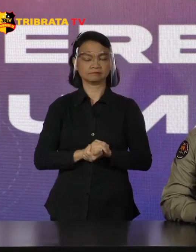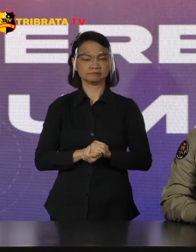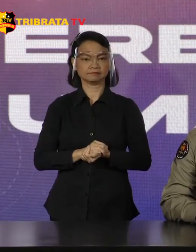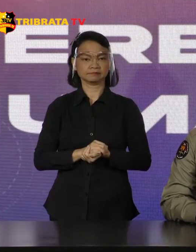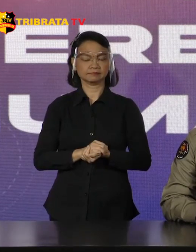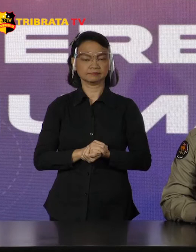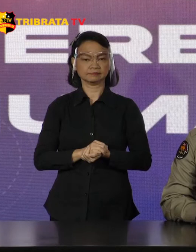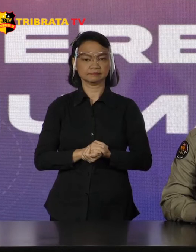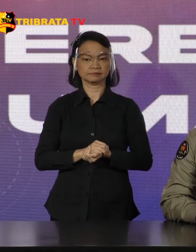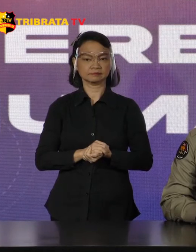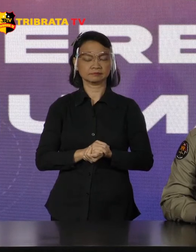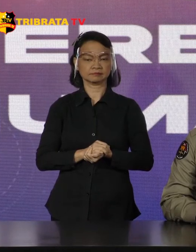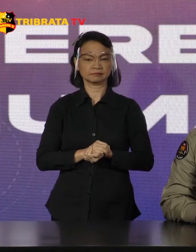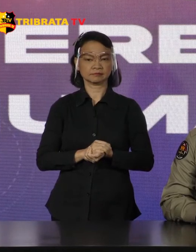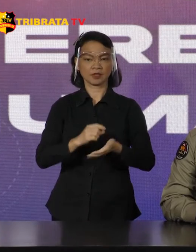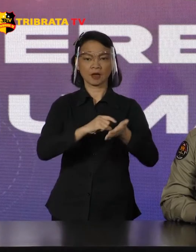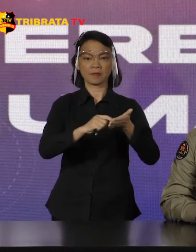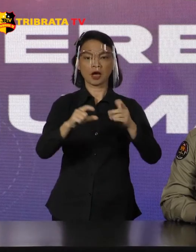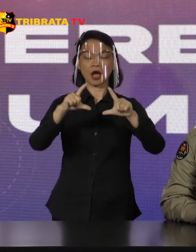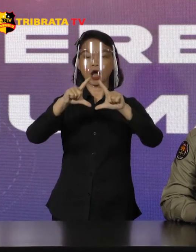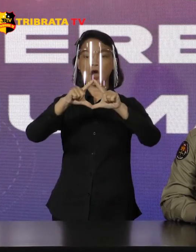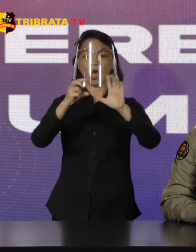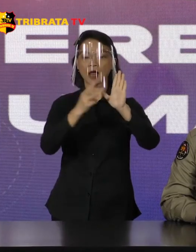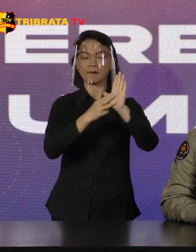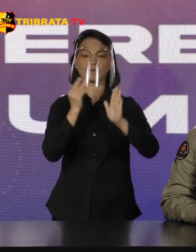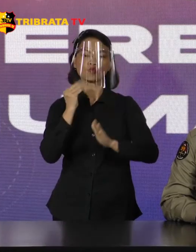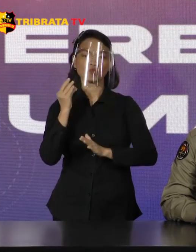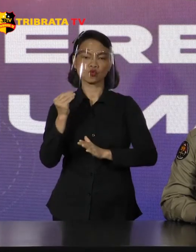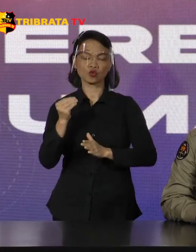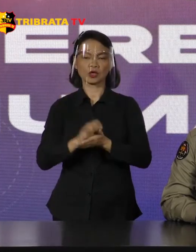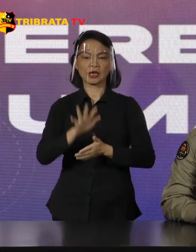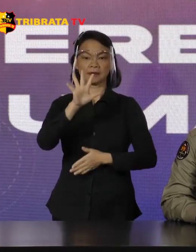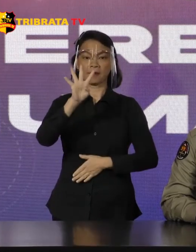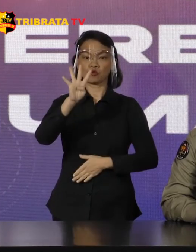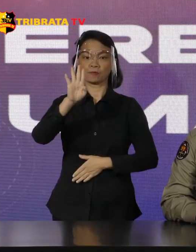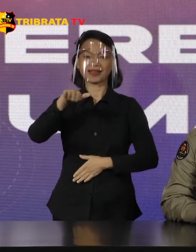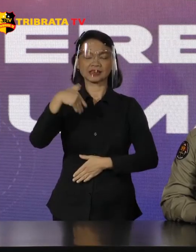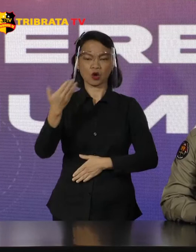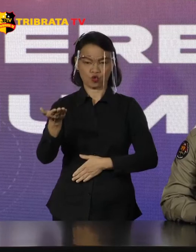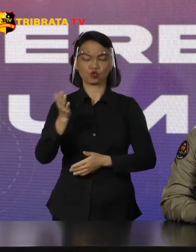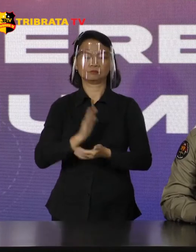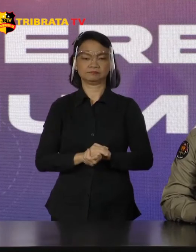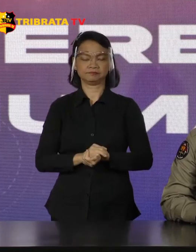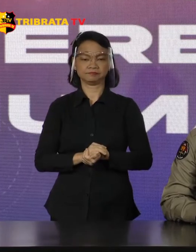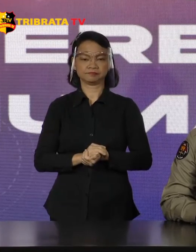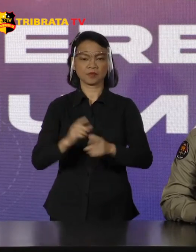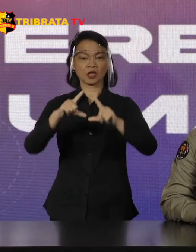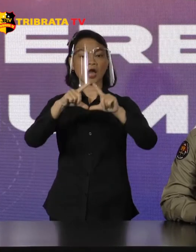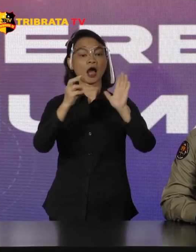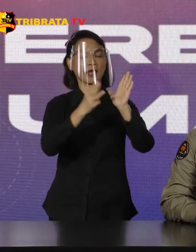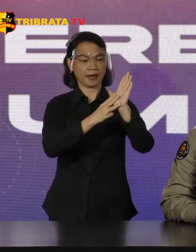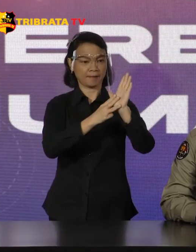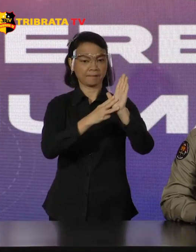Atas nama AM Ini berumur 54 tahun AM ini